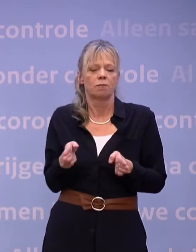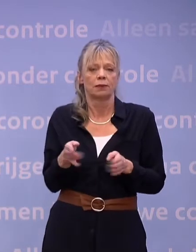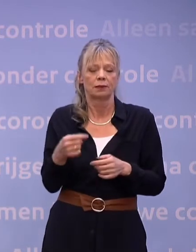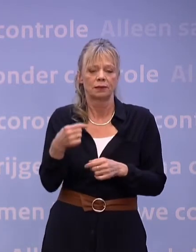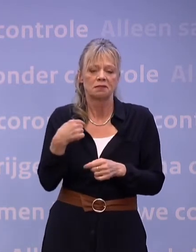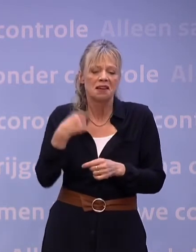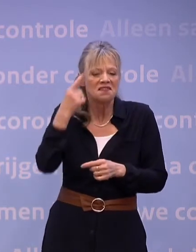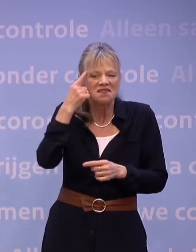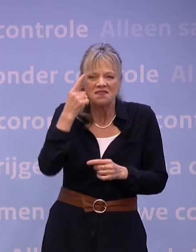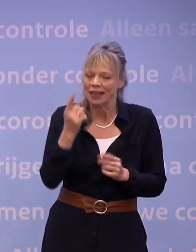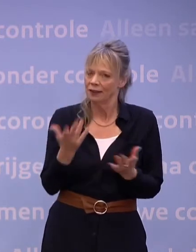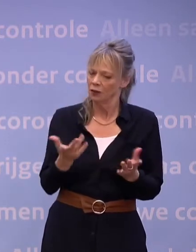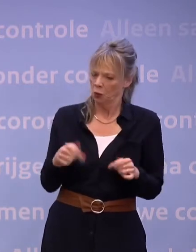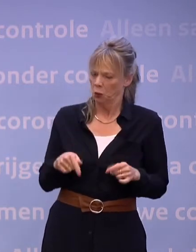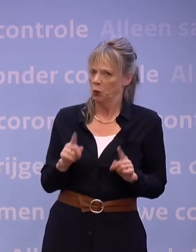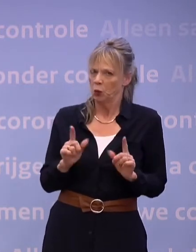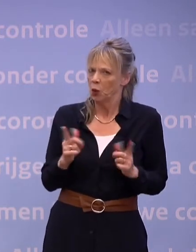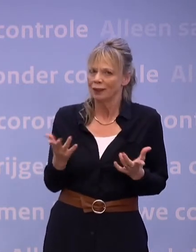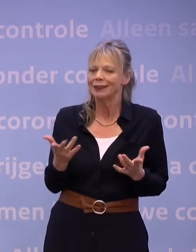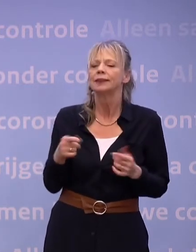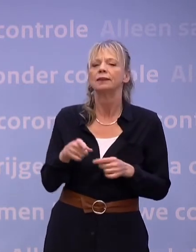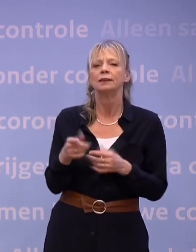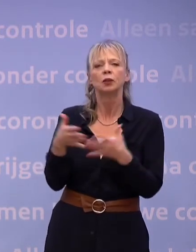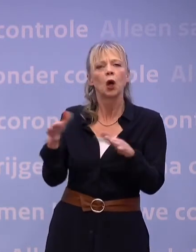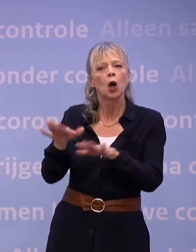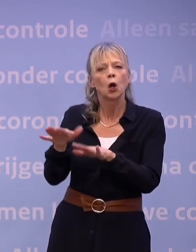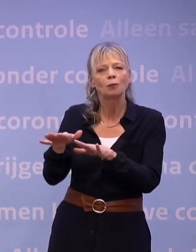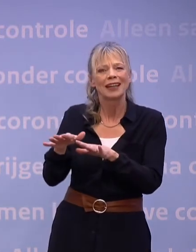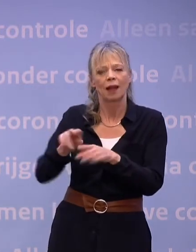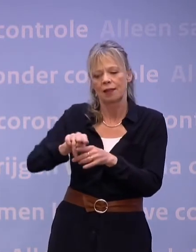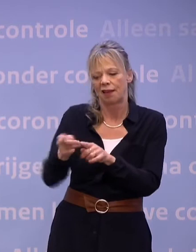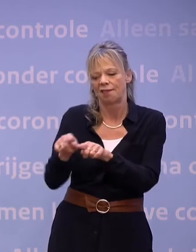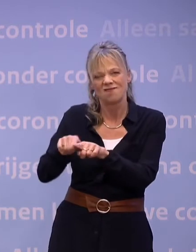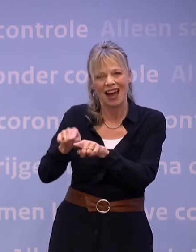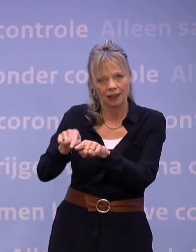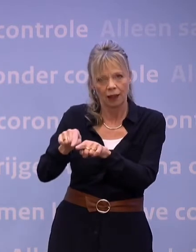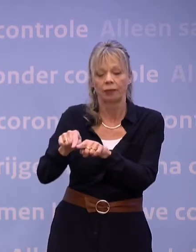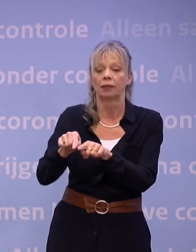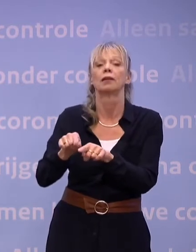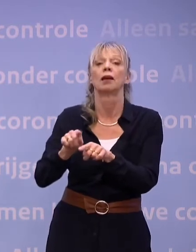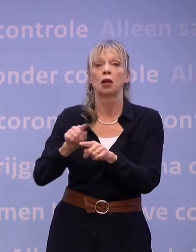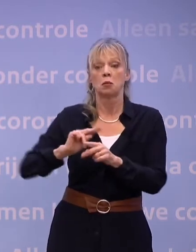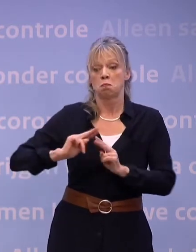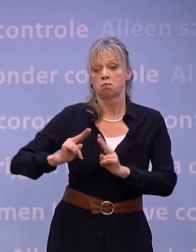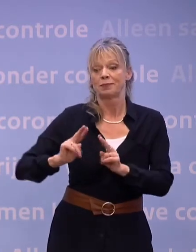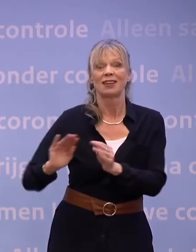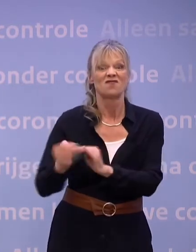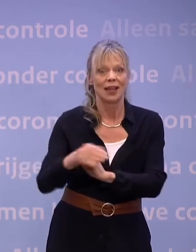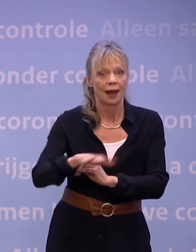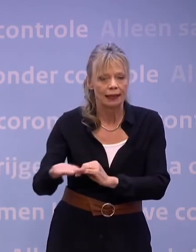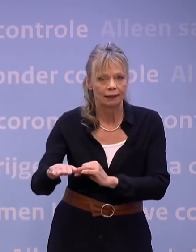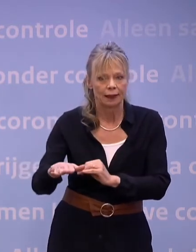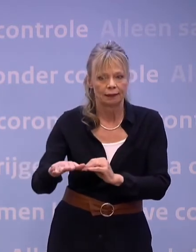weten of de Britse coronavariant besmettelijker is via kinderen... ...en hoeveel besmettelijker dan precies.